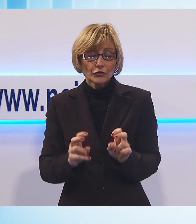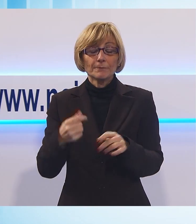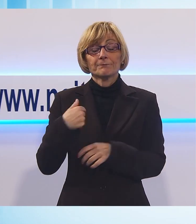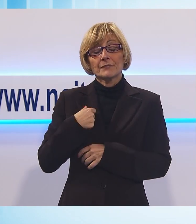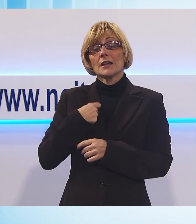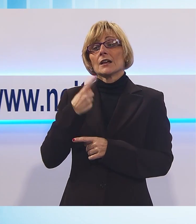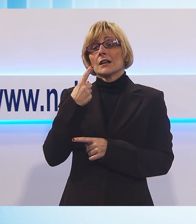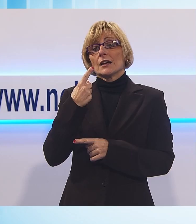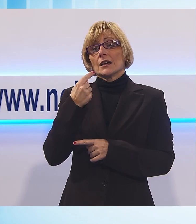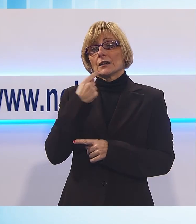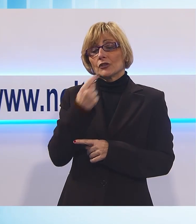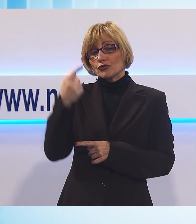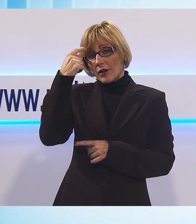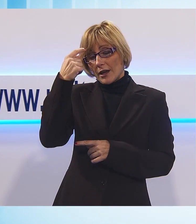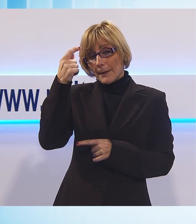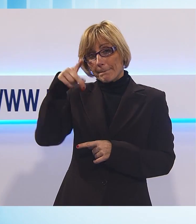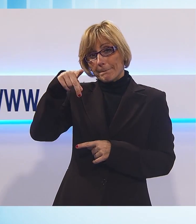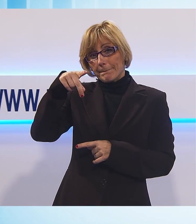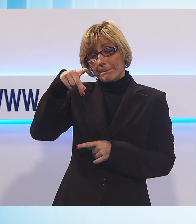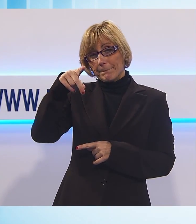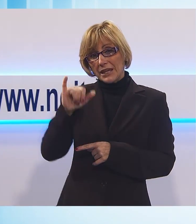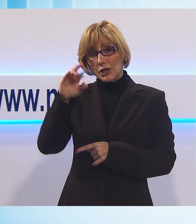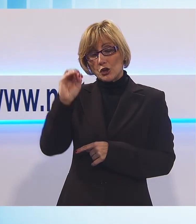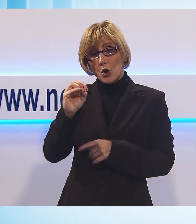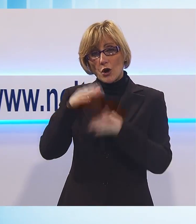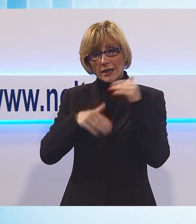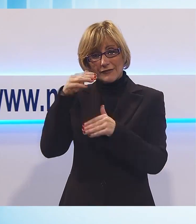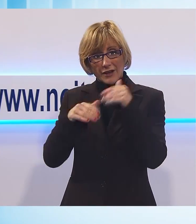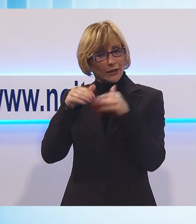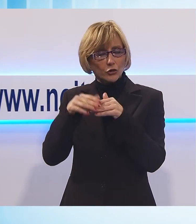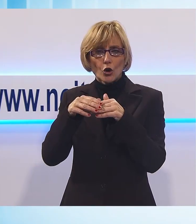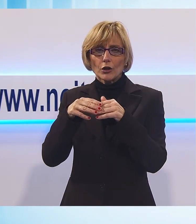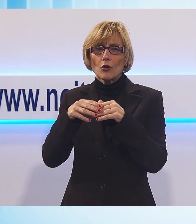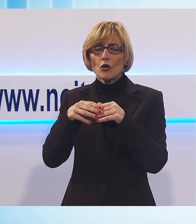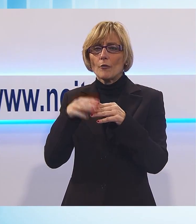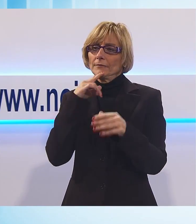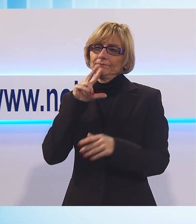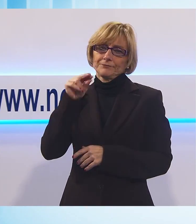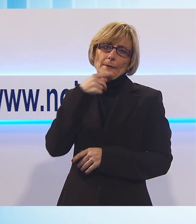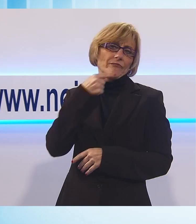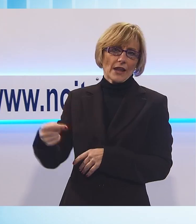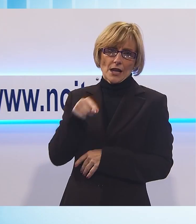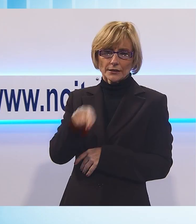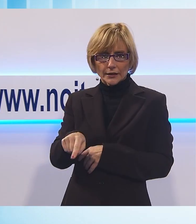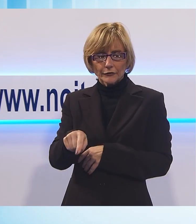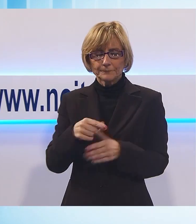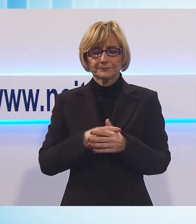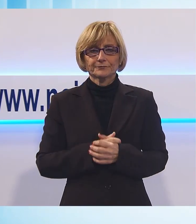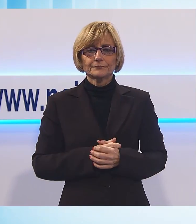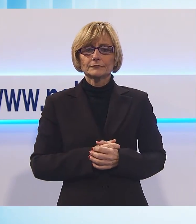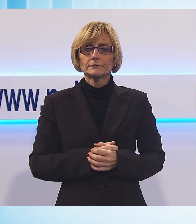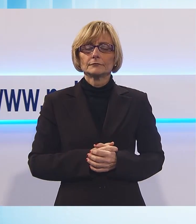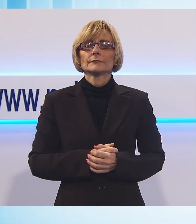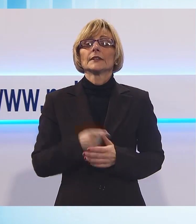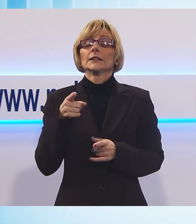negativo sull'ipotesi di realizzazione di un impianto di generazione di energia elettrica che comprenda un processo di pirogassificazione.